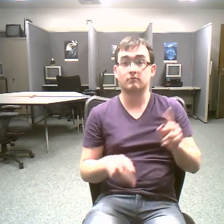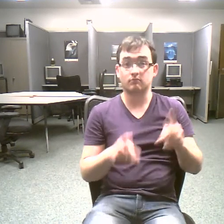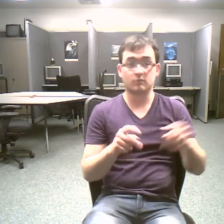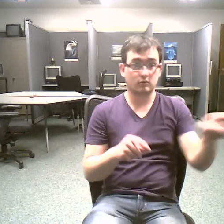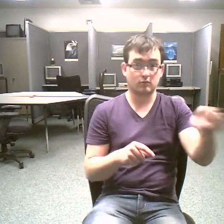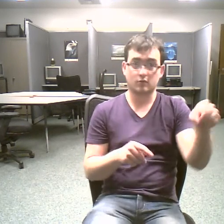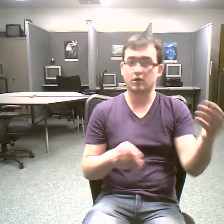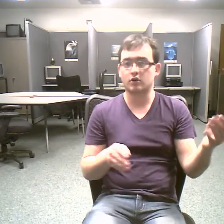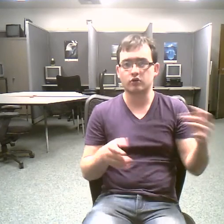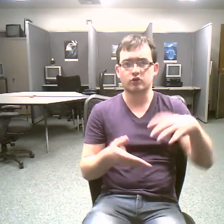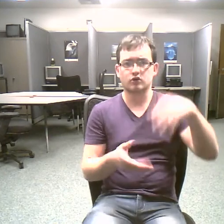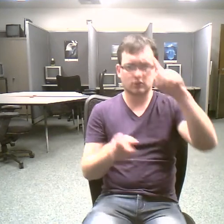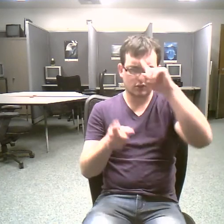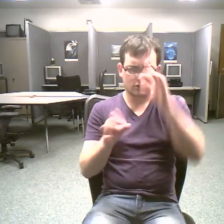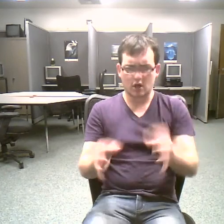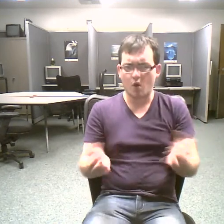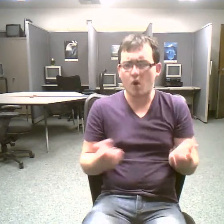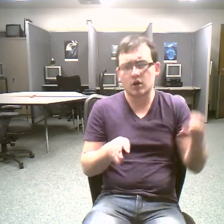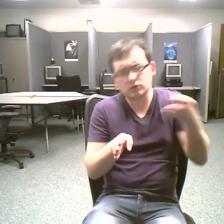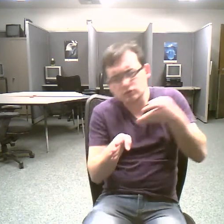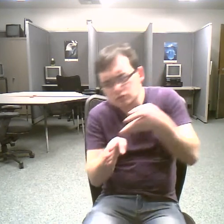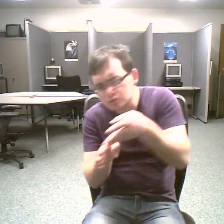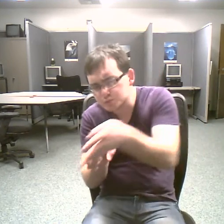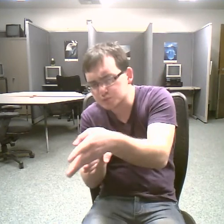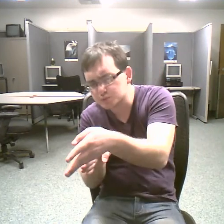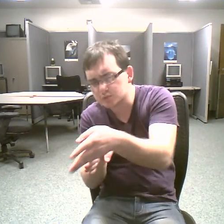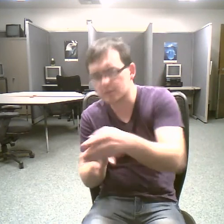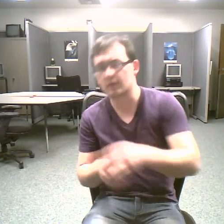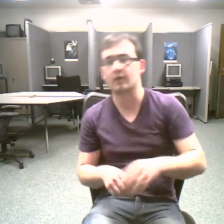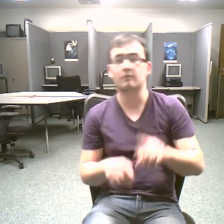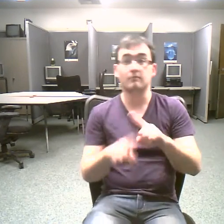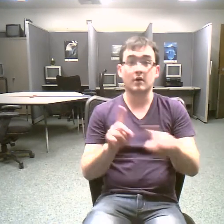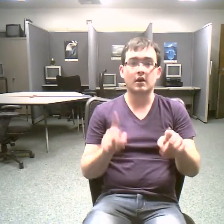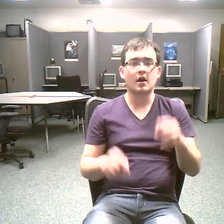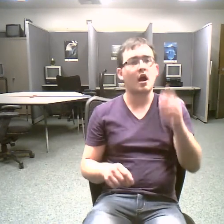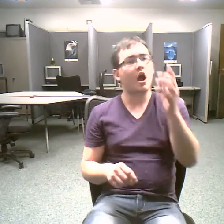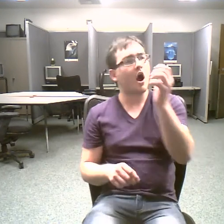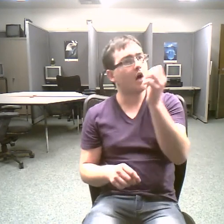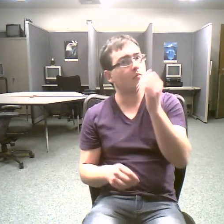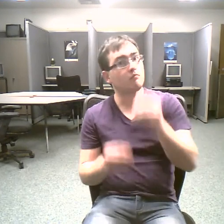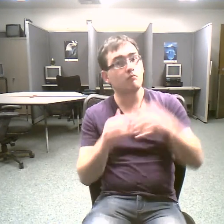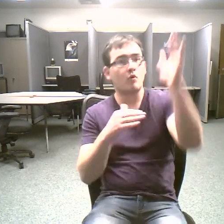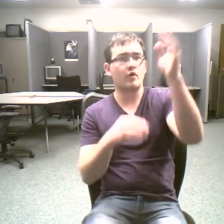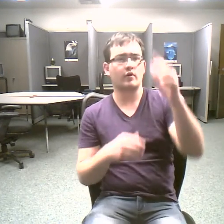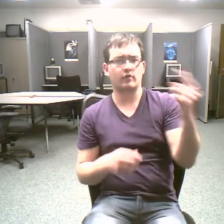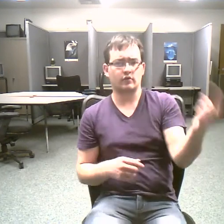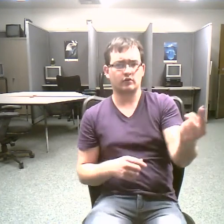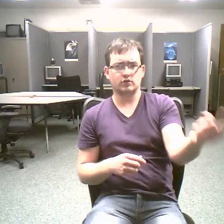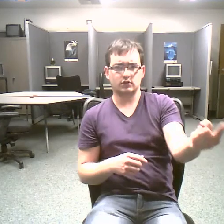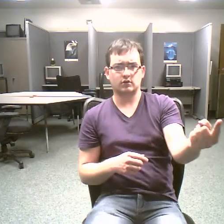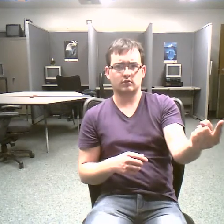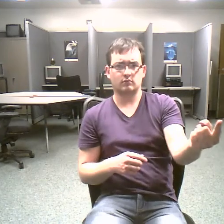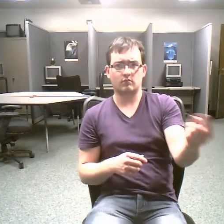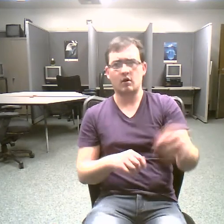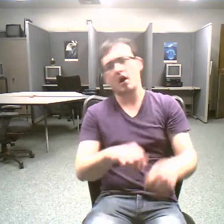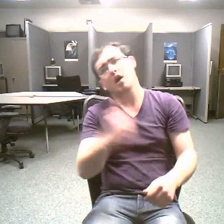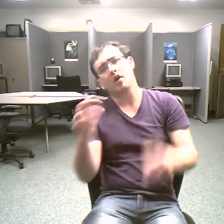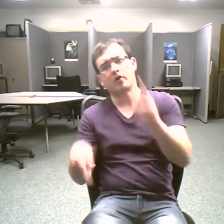ists but everyone in whatever career needs earth science it's the key to making wise decisions about